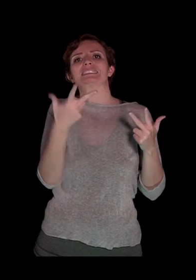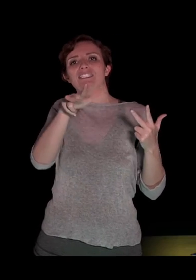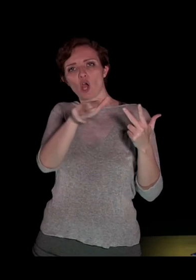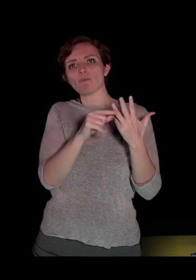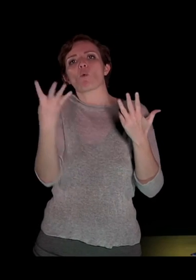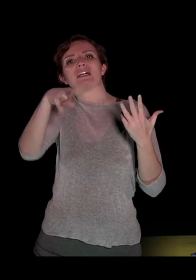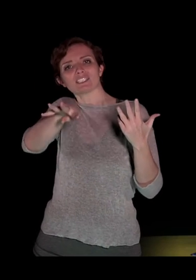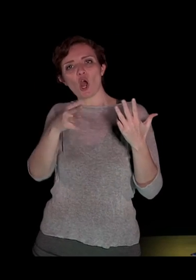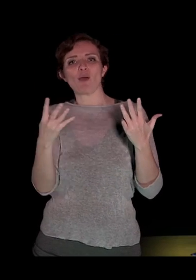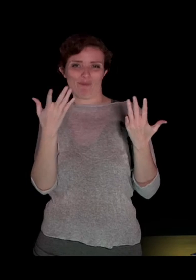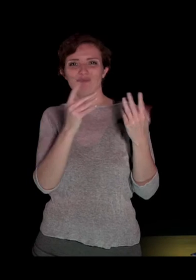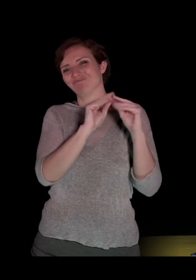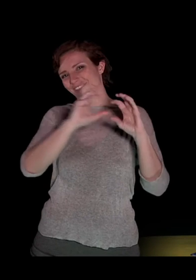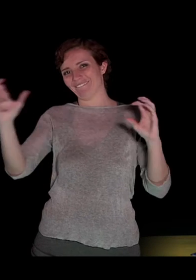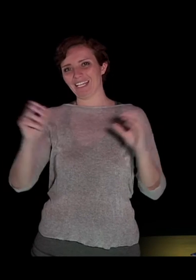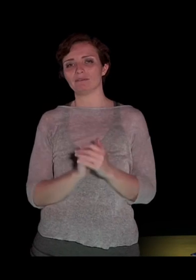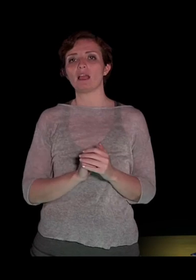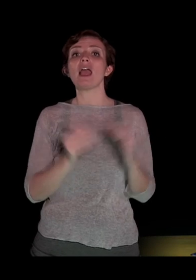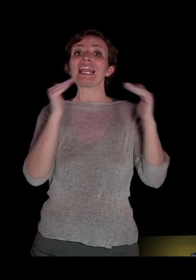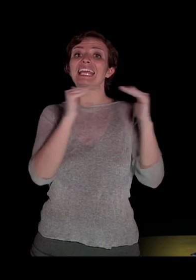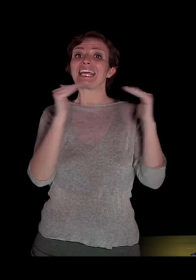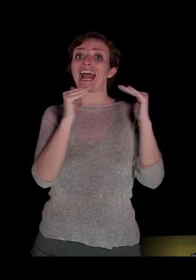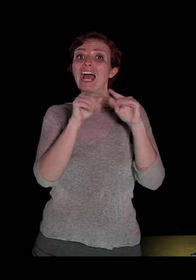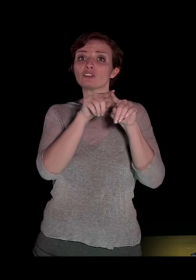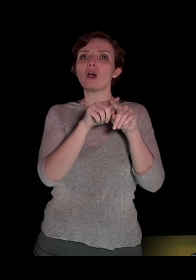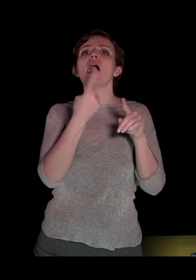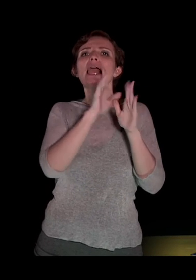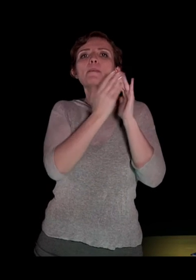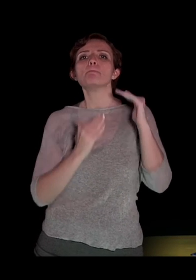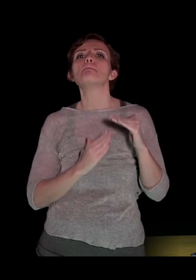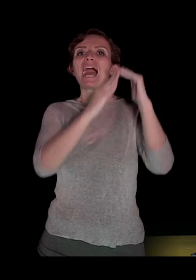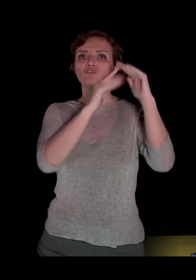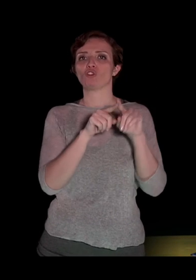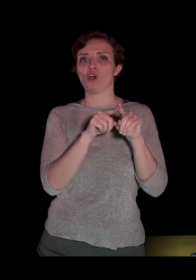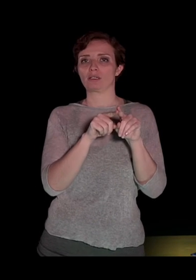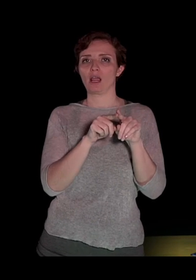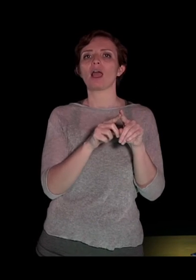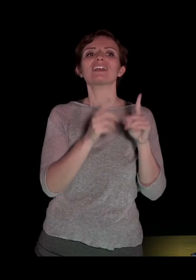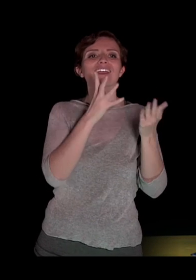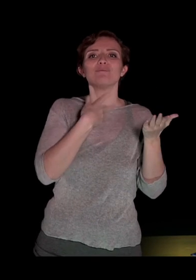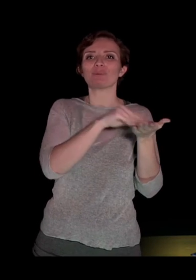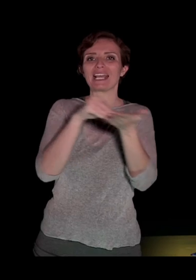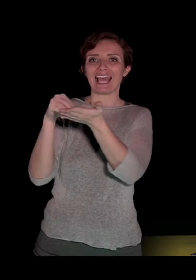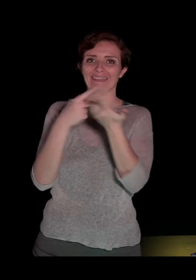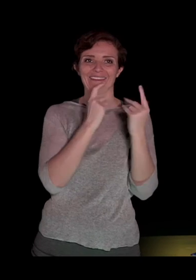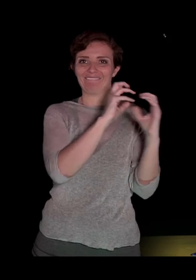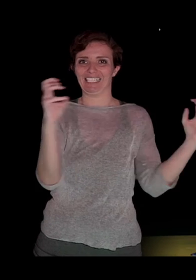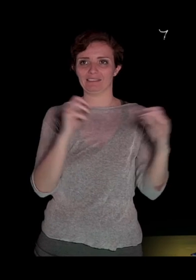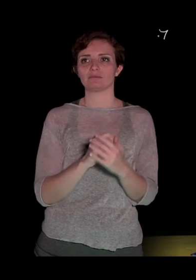Il grado del polinomio è il grado maggiore presente fra i vari gradi dei monomi e quindi per esempio se noi